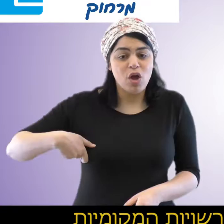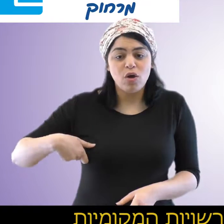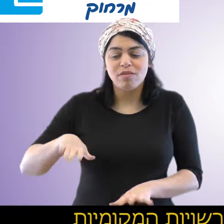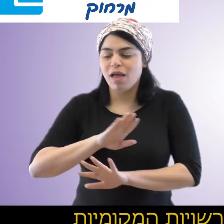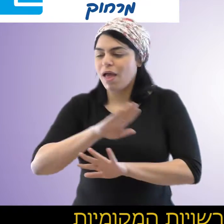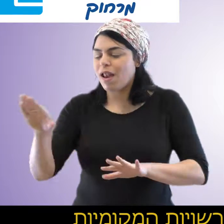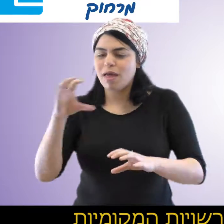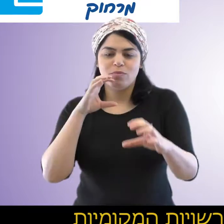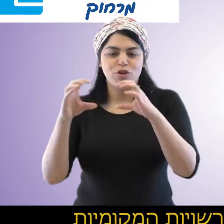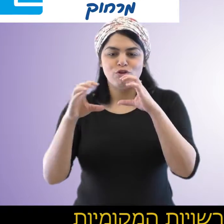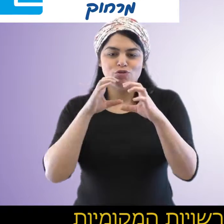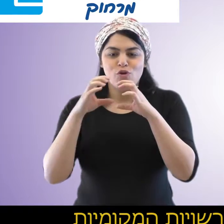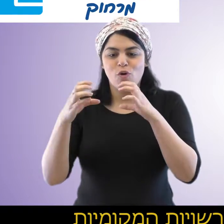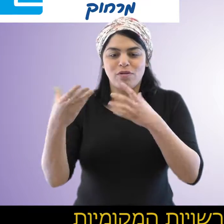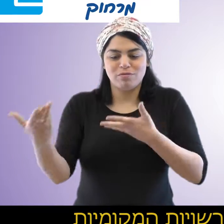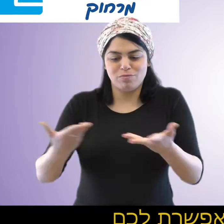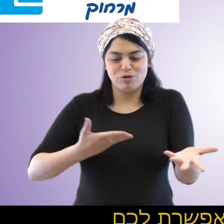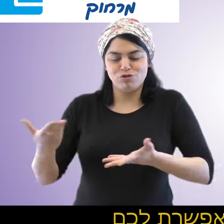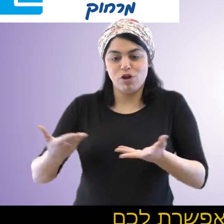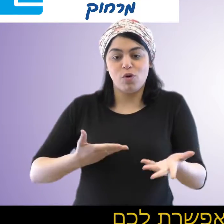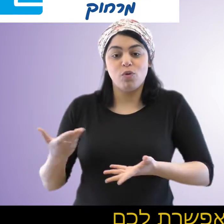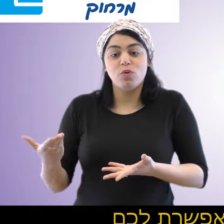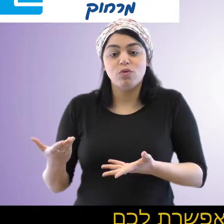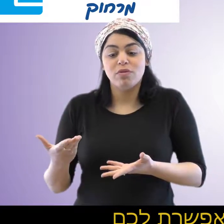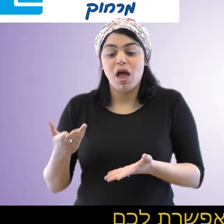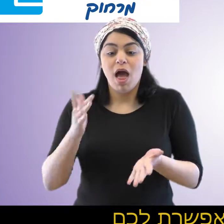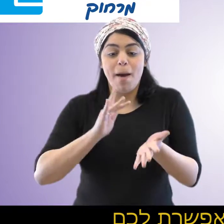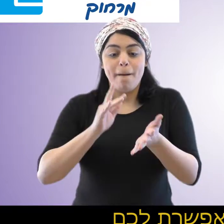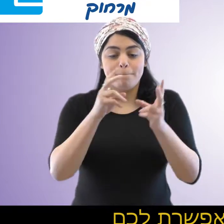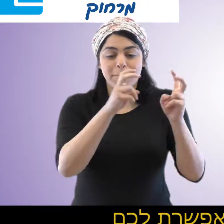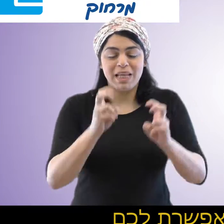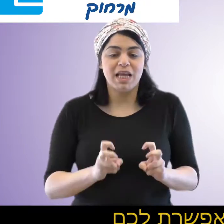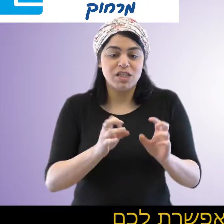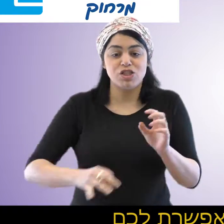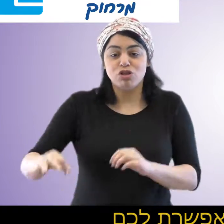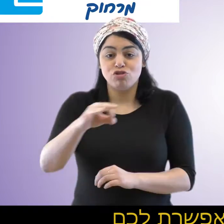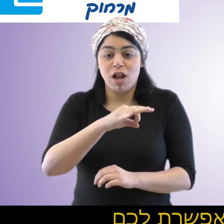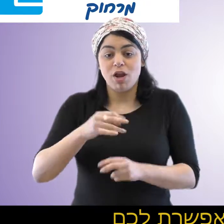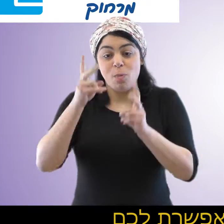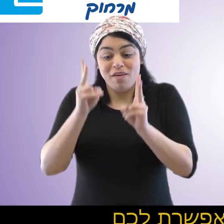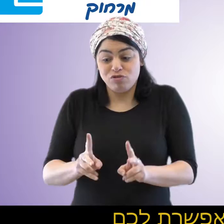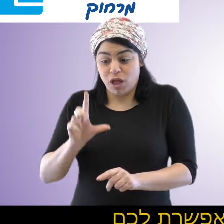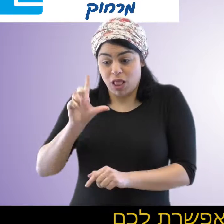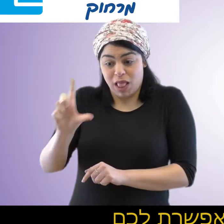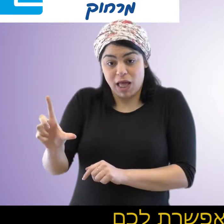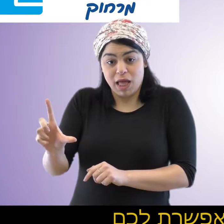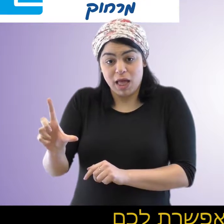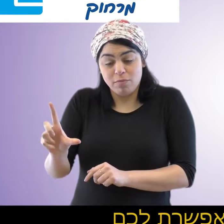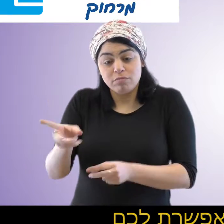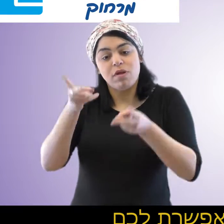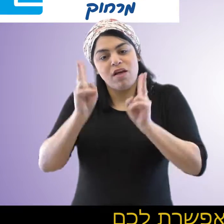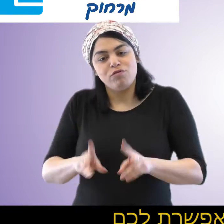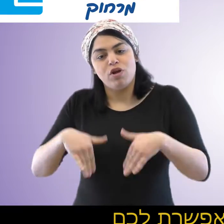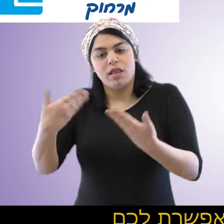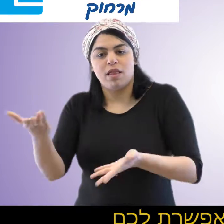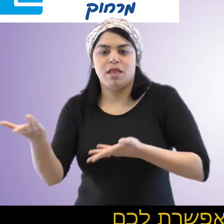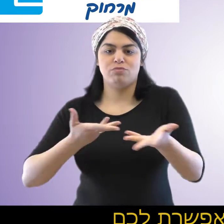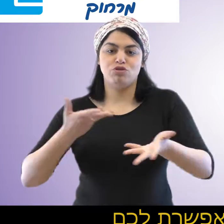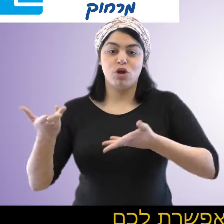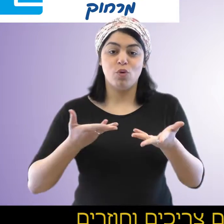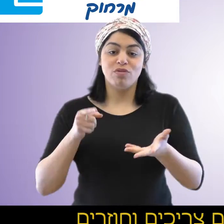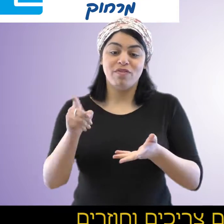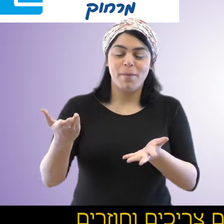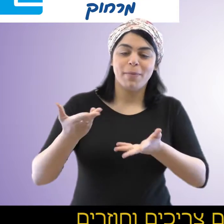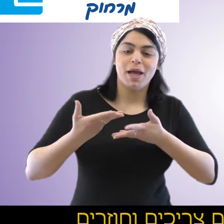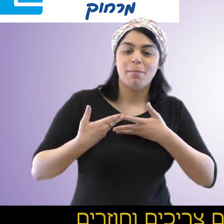וכו', אלה תקשורת ילותן לשירות. האפליקציה שלנו, המערכת שלנו מאפשרת לכם בלחיצת כפתור, לאפשר לתת להם